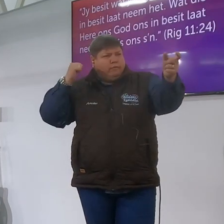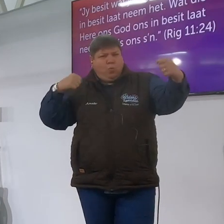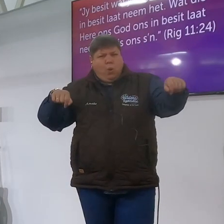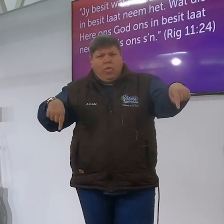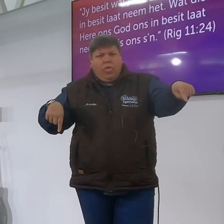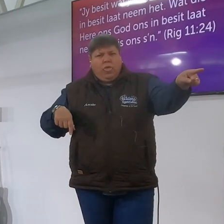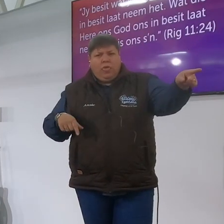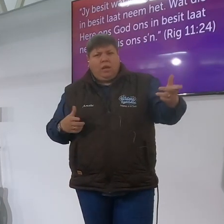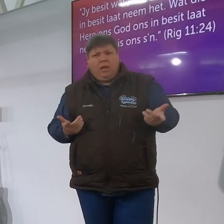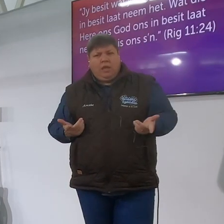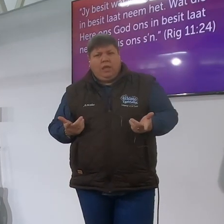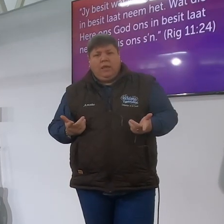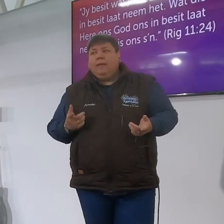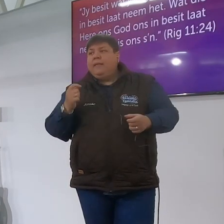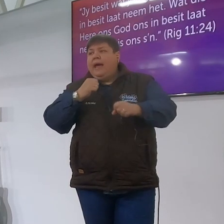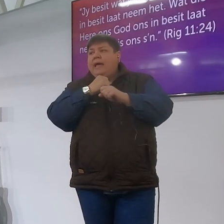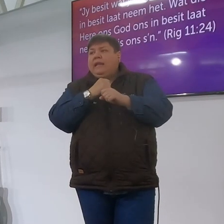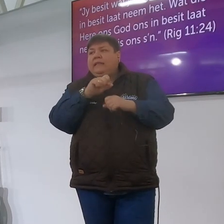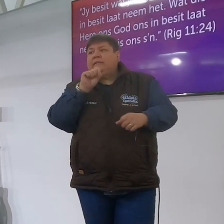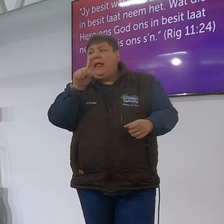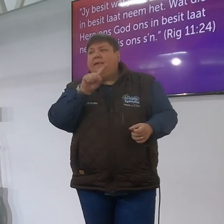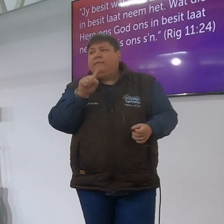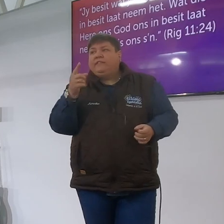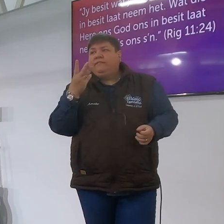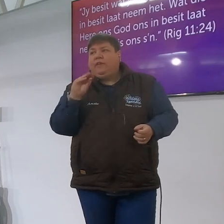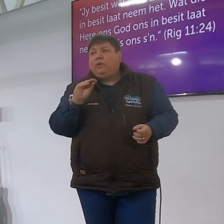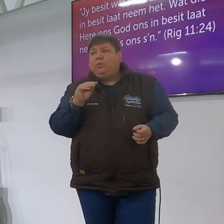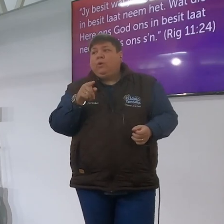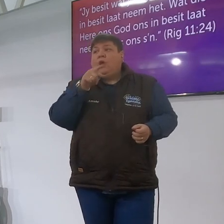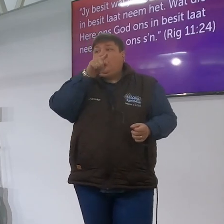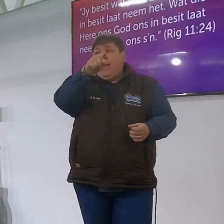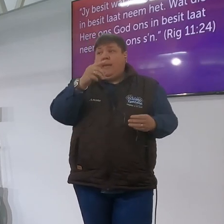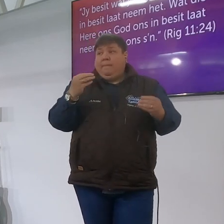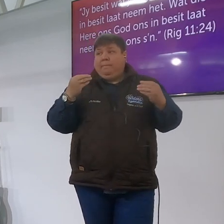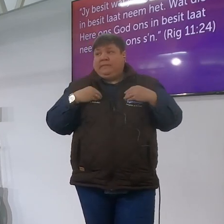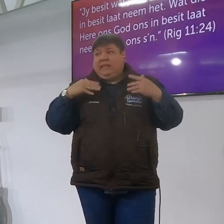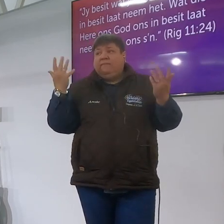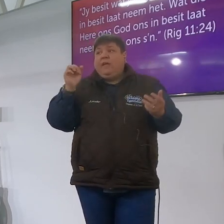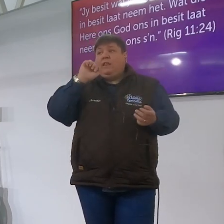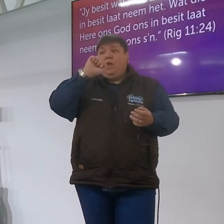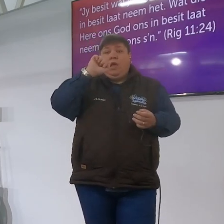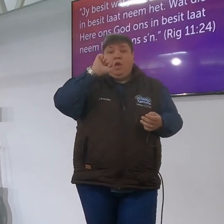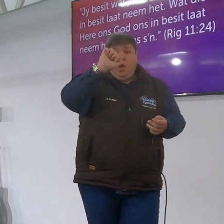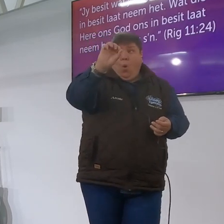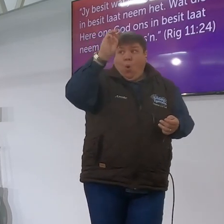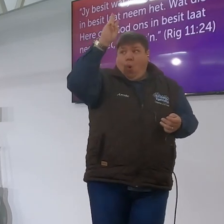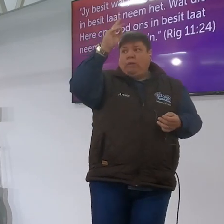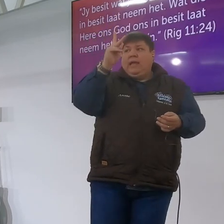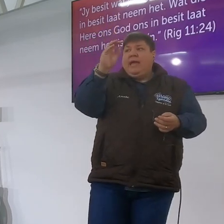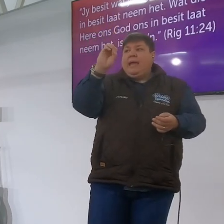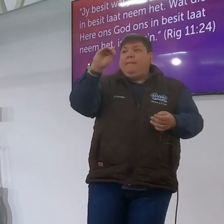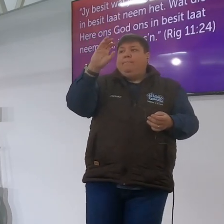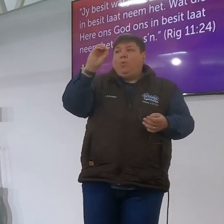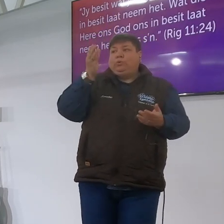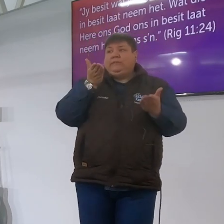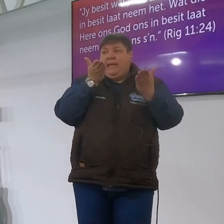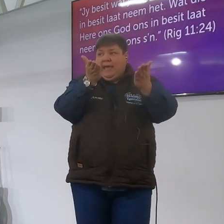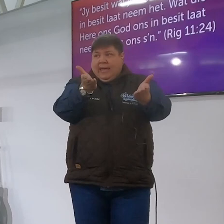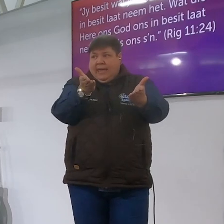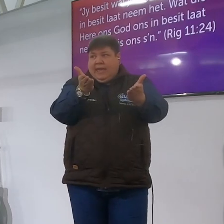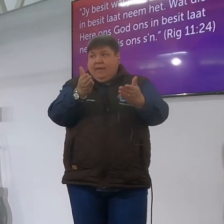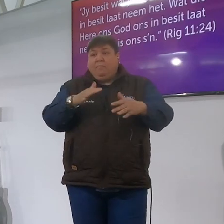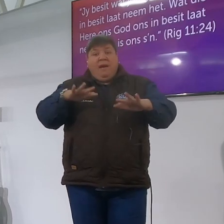richters 11 vers 24 jy besit wat jou God kemos jou in besit laat neem wat die Heere vir